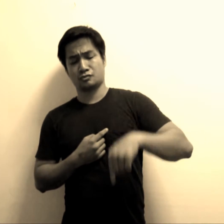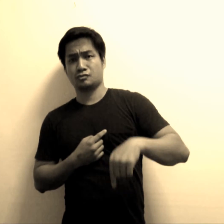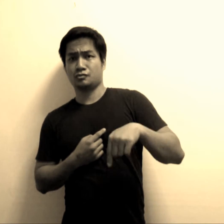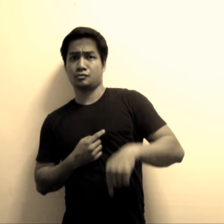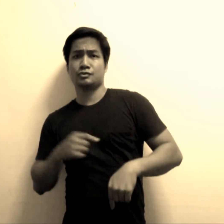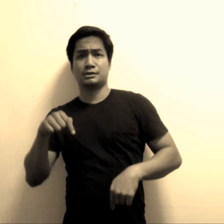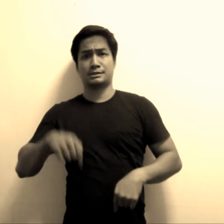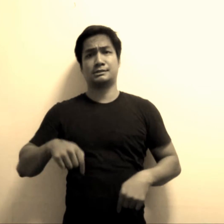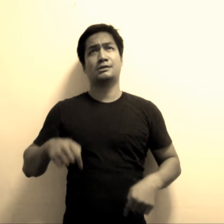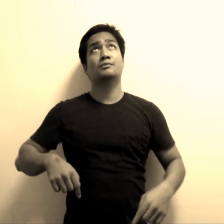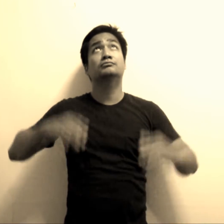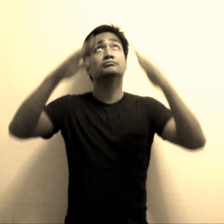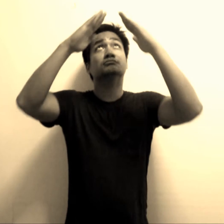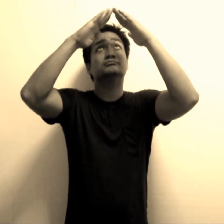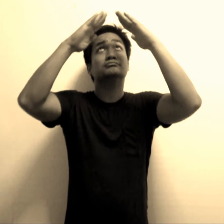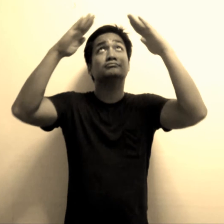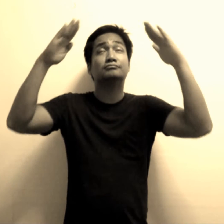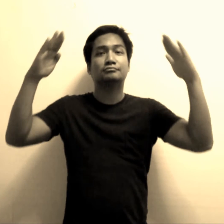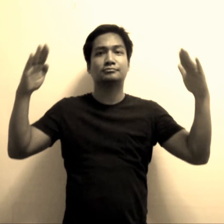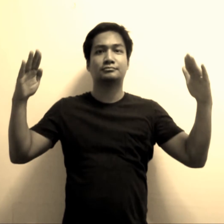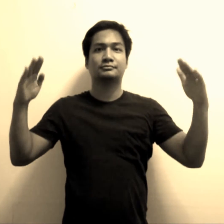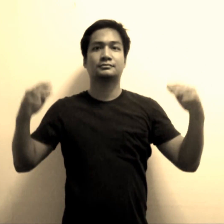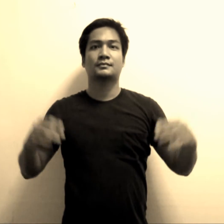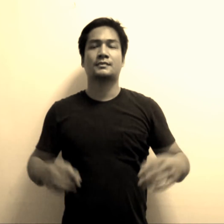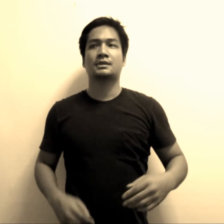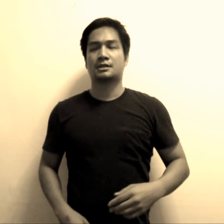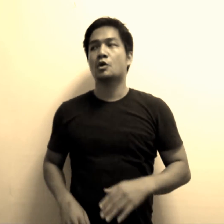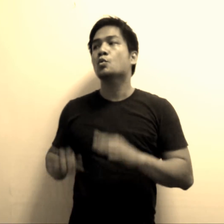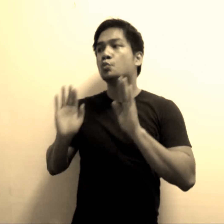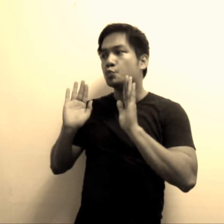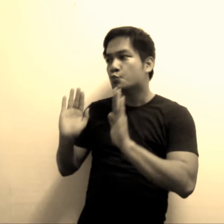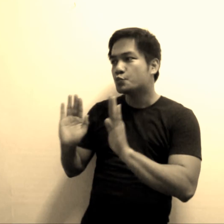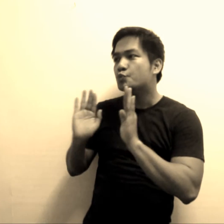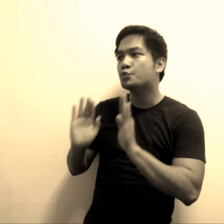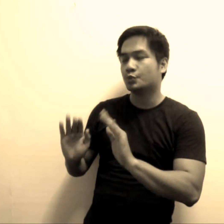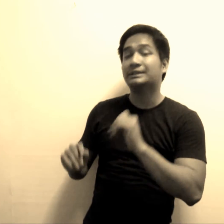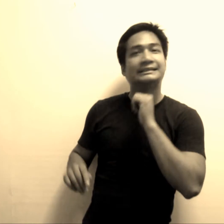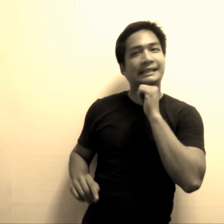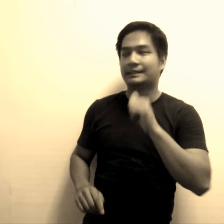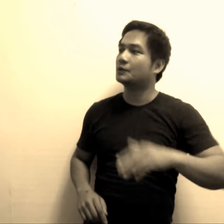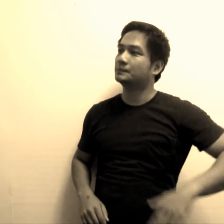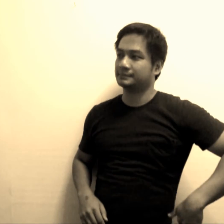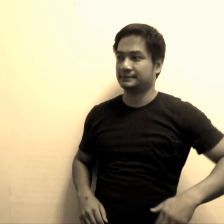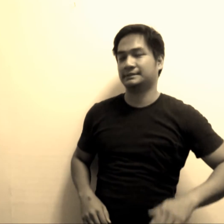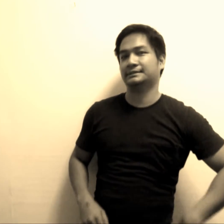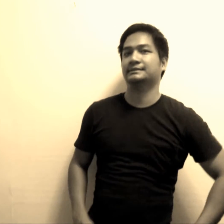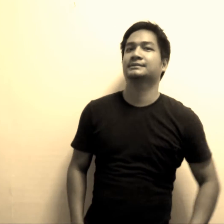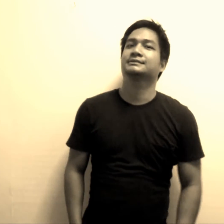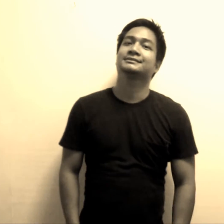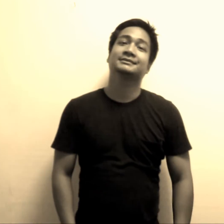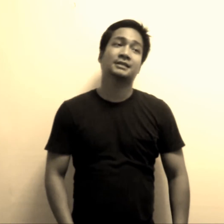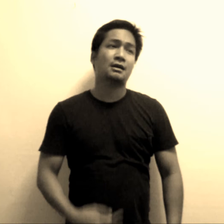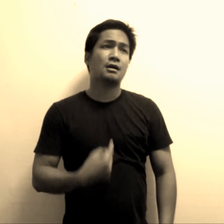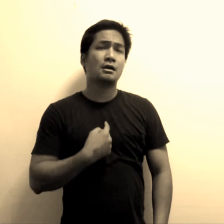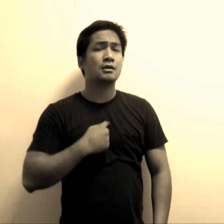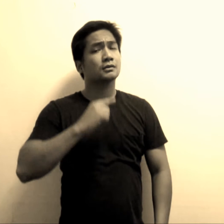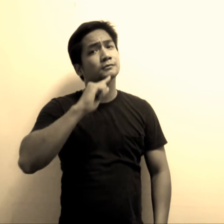ako diri sa balay Silang ko diri naku magdugay Kay